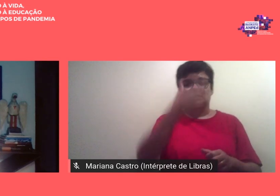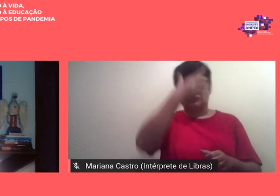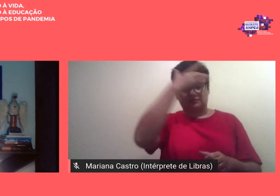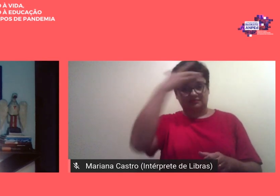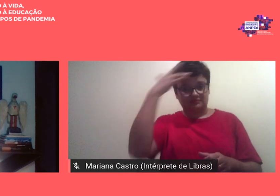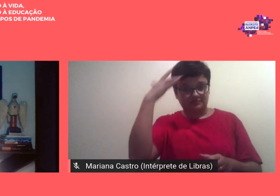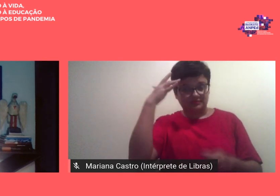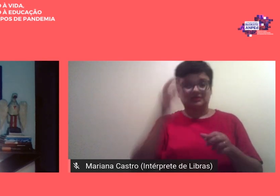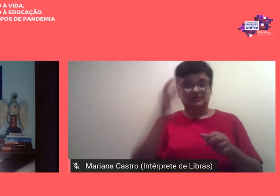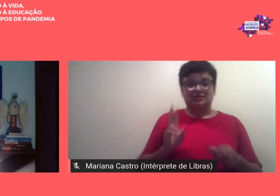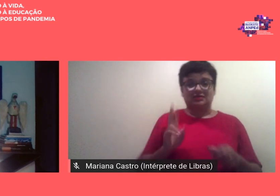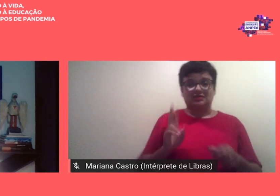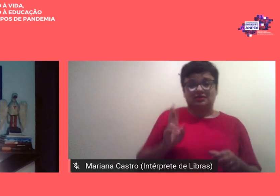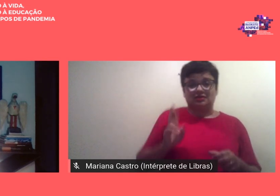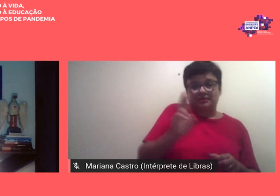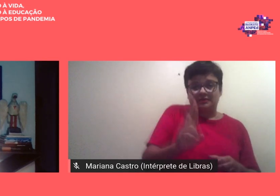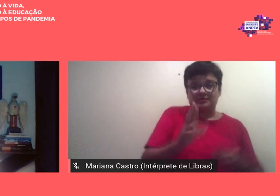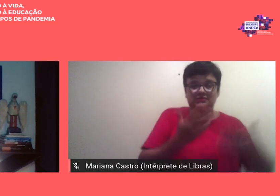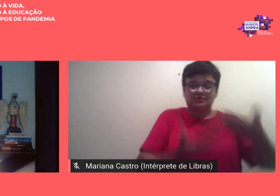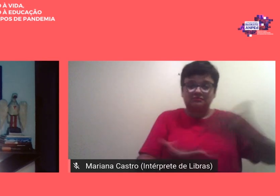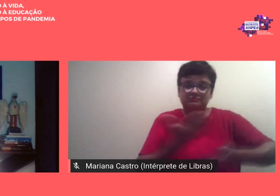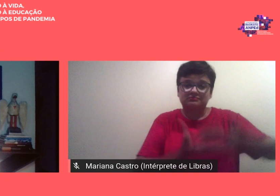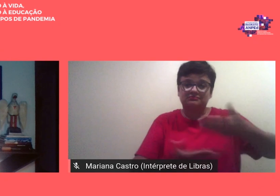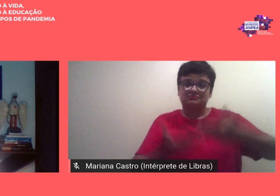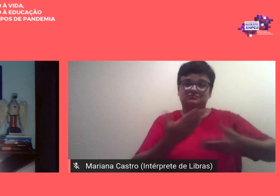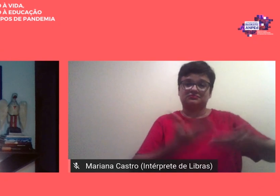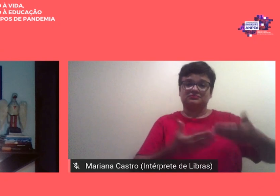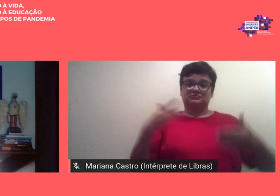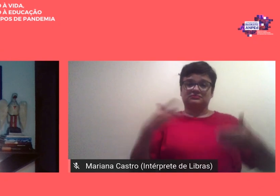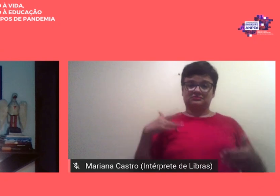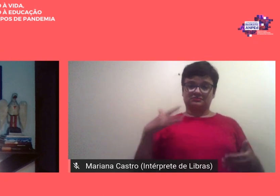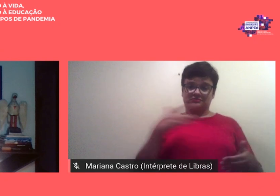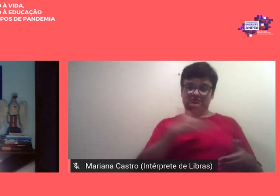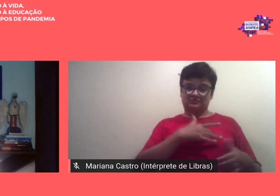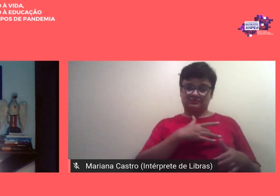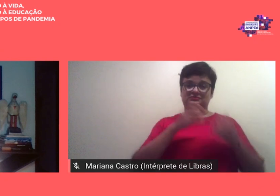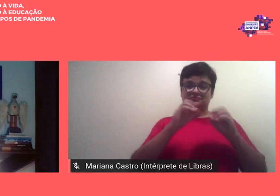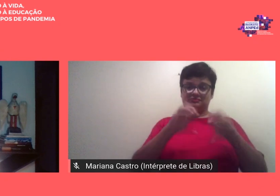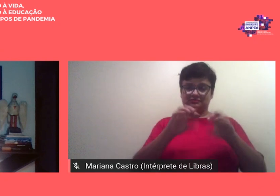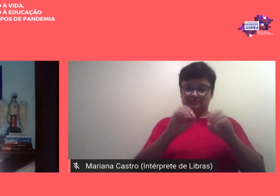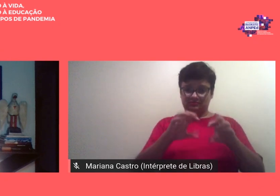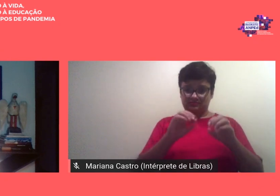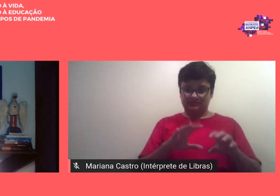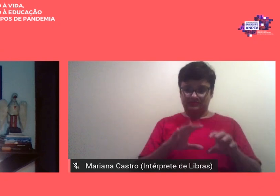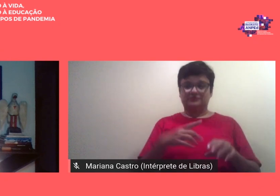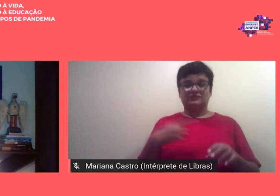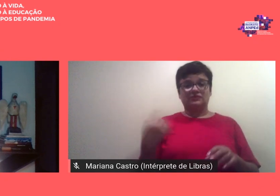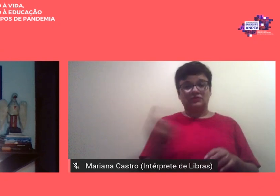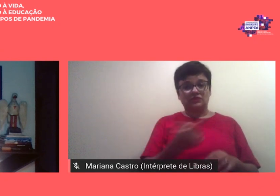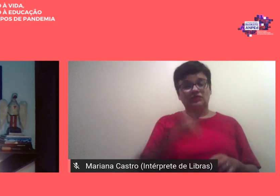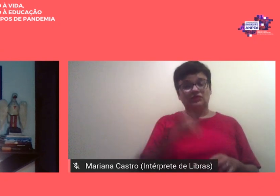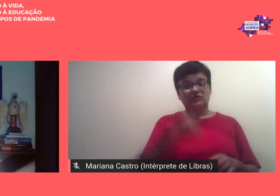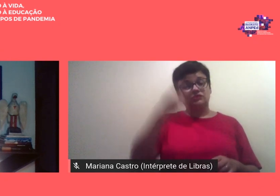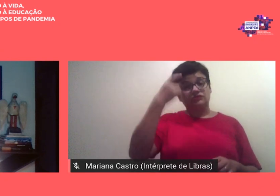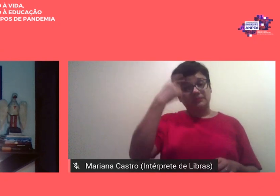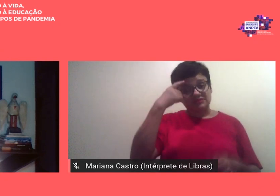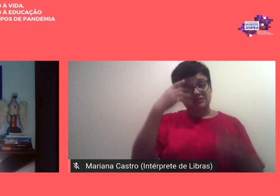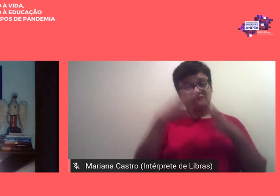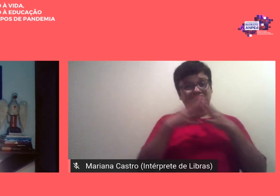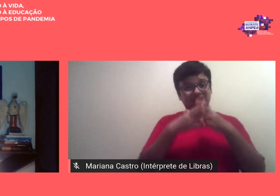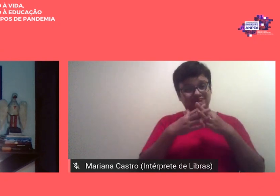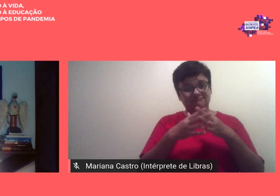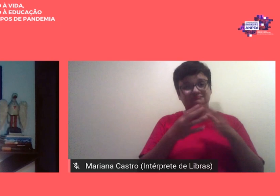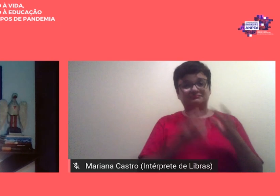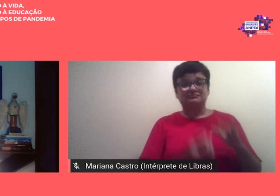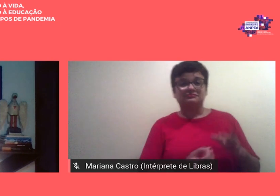representam os vínculos estabelecidos entre saúde e educação para repensar a complexidade das múltiplas